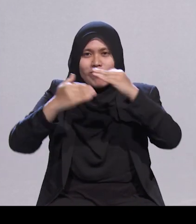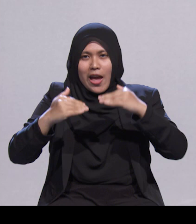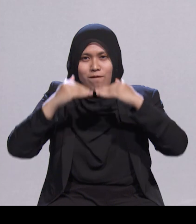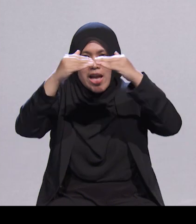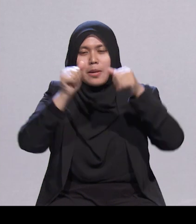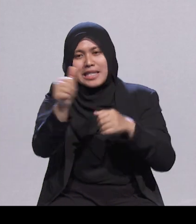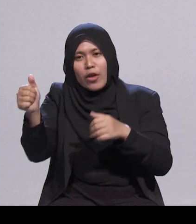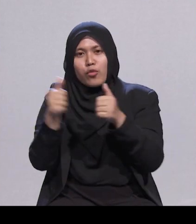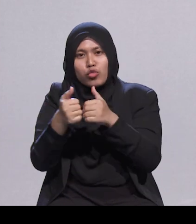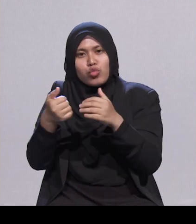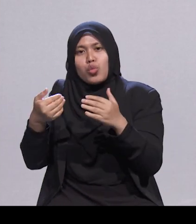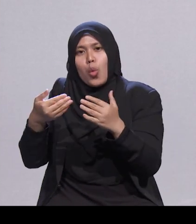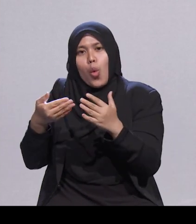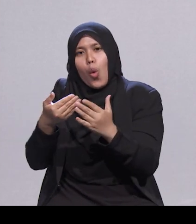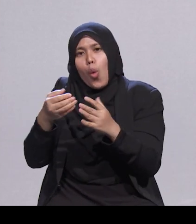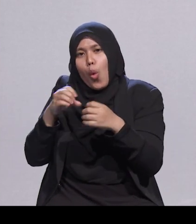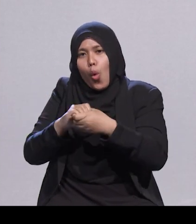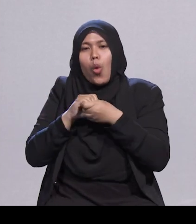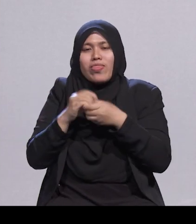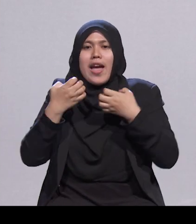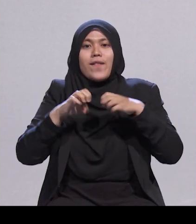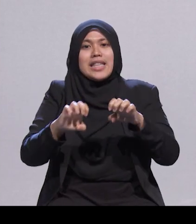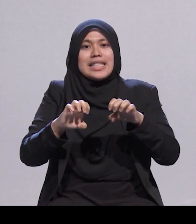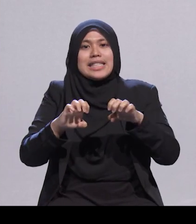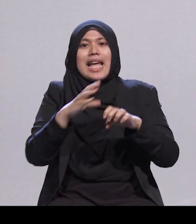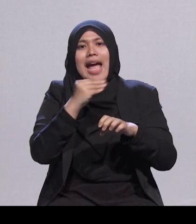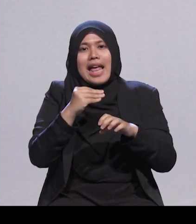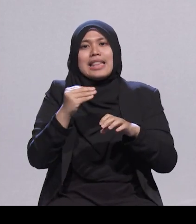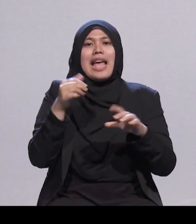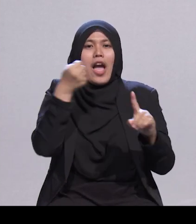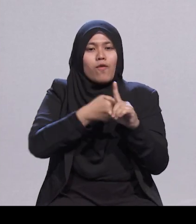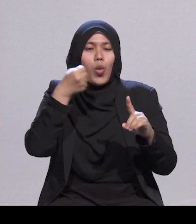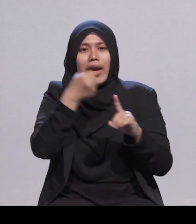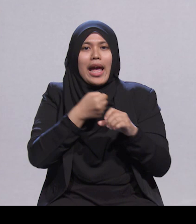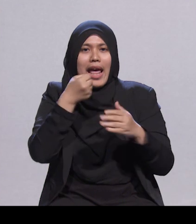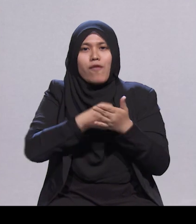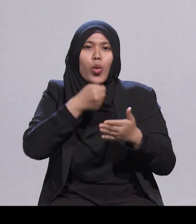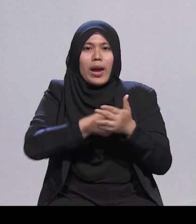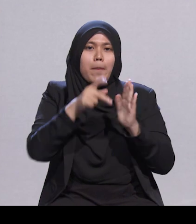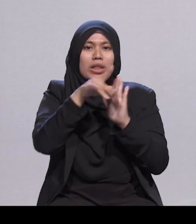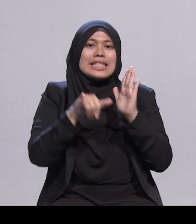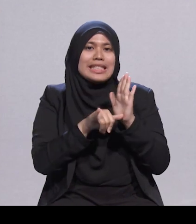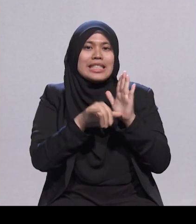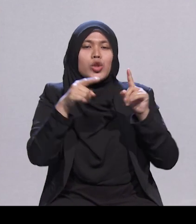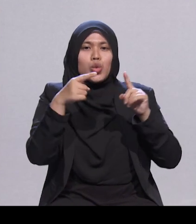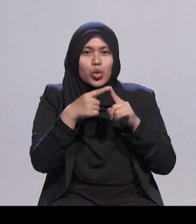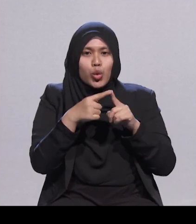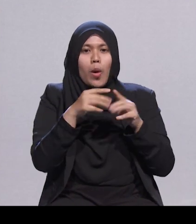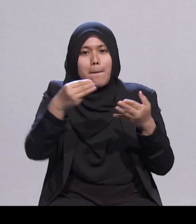Beliau juga menyokong dasar-dasar untuk memodemkan masyarakat kita dan membolehkan masyarakat